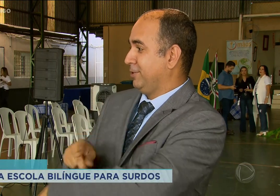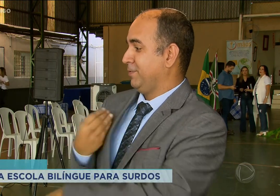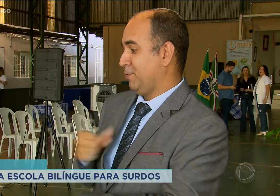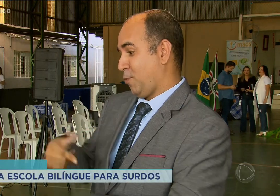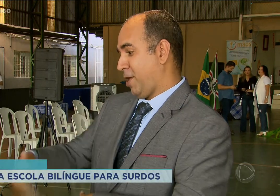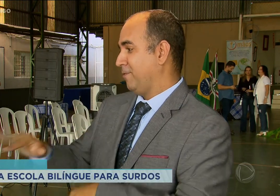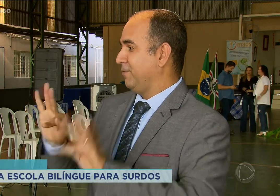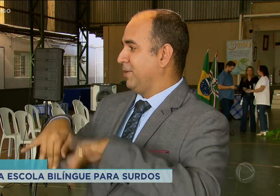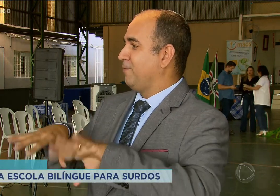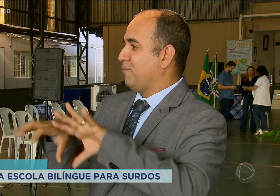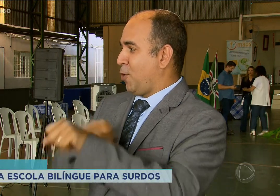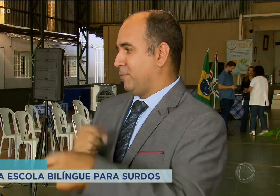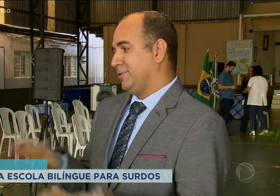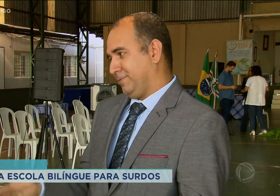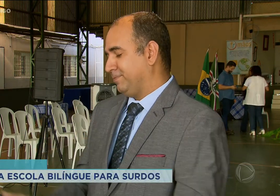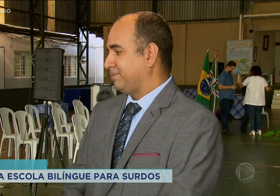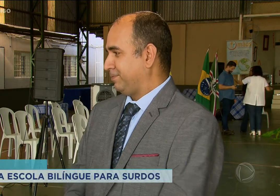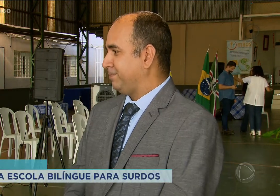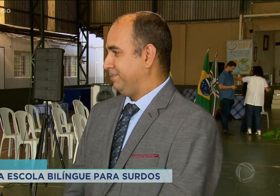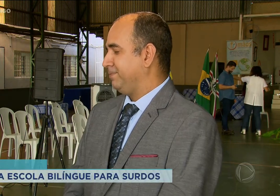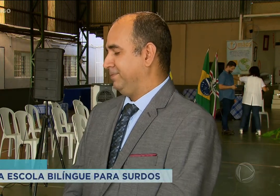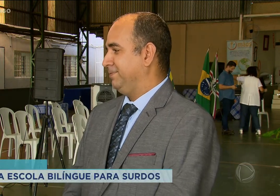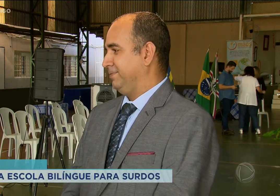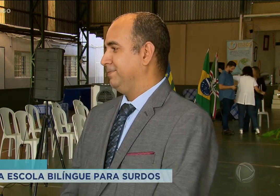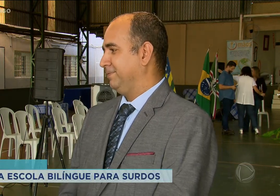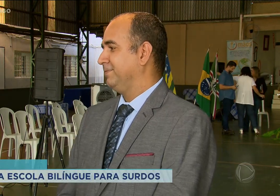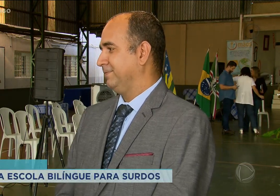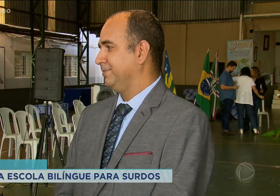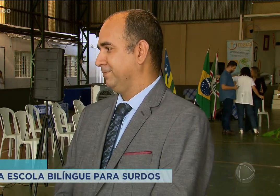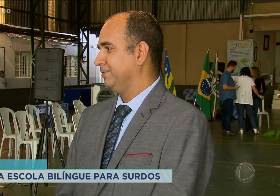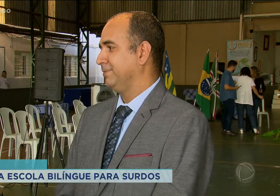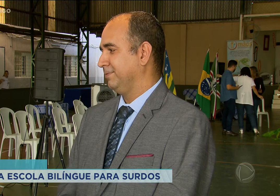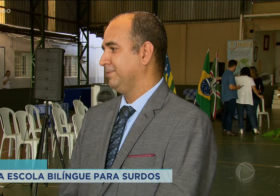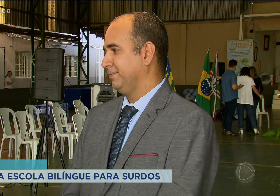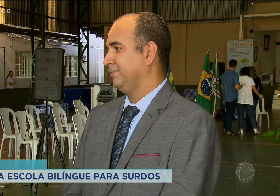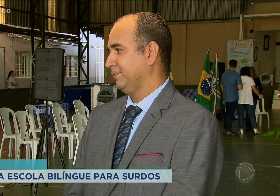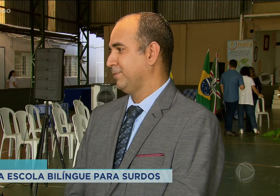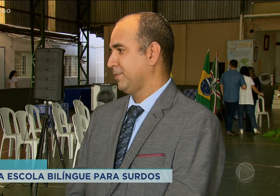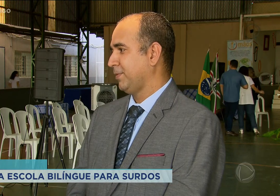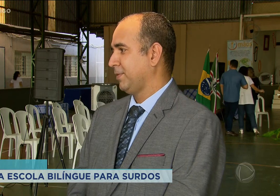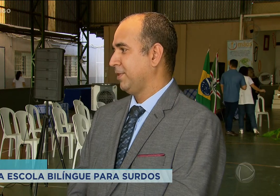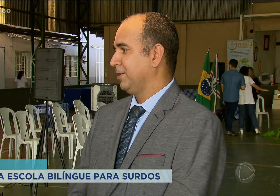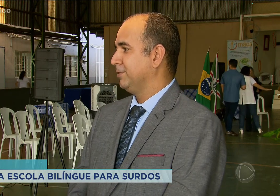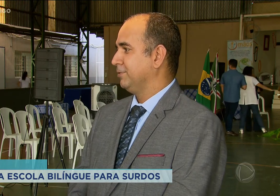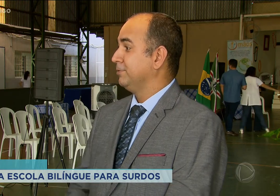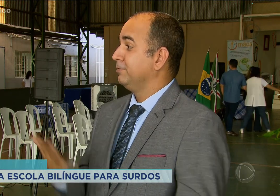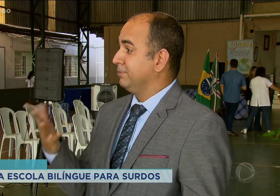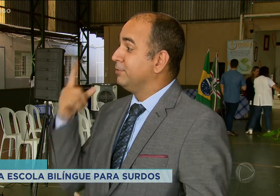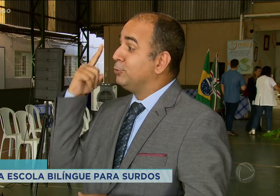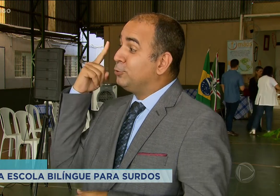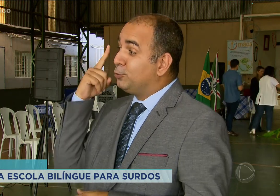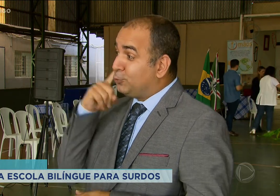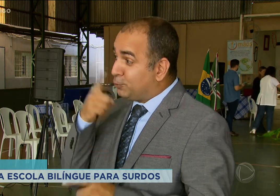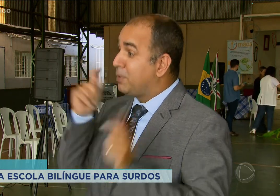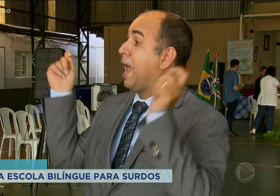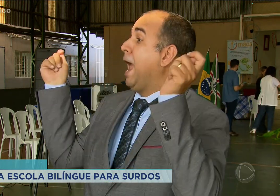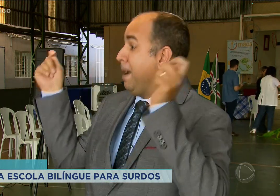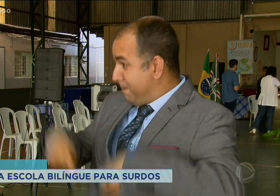em Letras Libras, estou atualmente cursando o curso de pedagogia bilíngue pelo IFG. E também